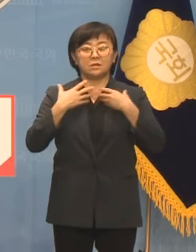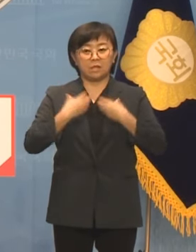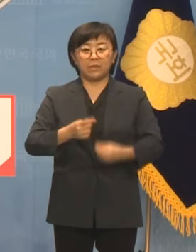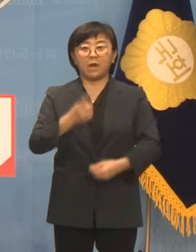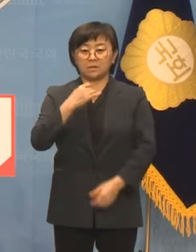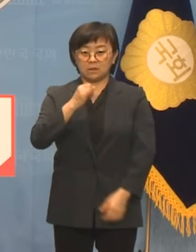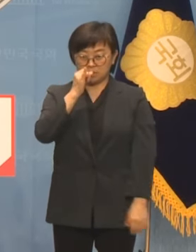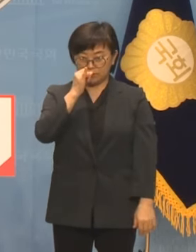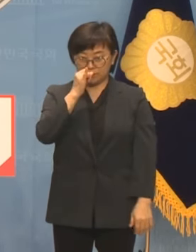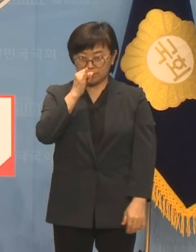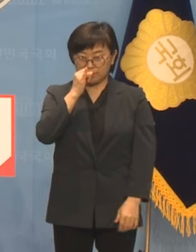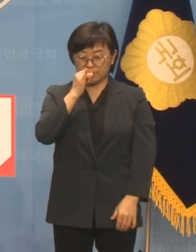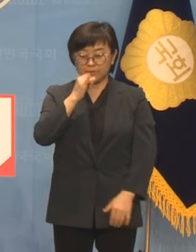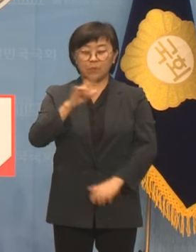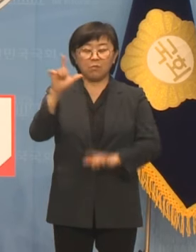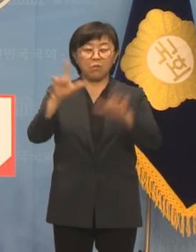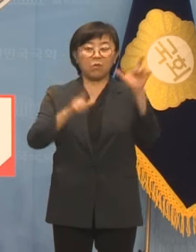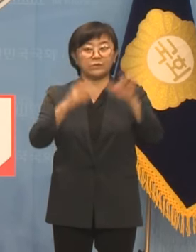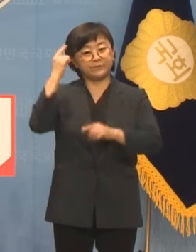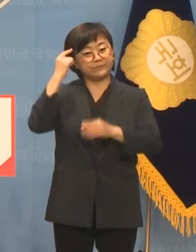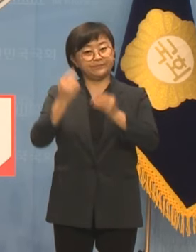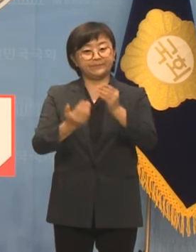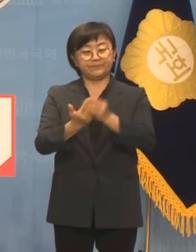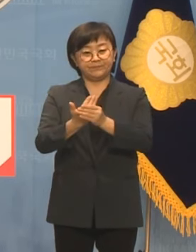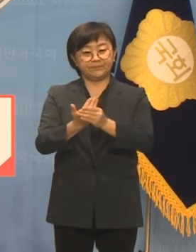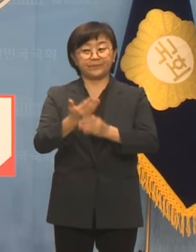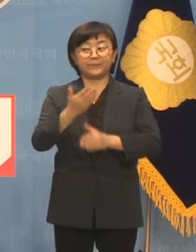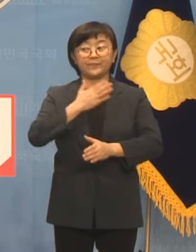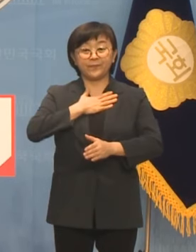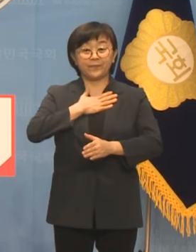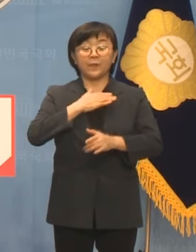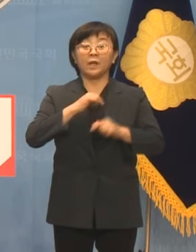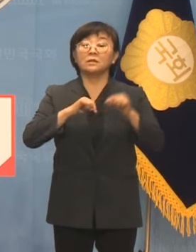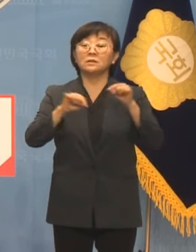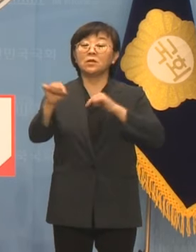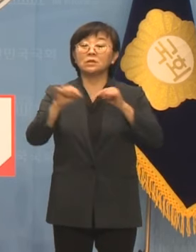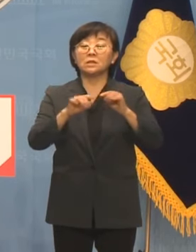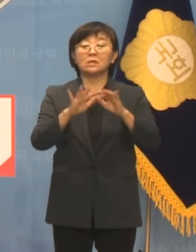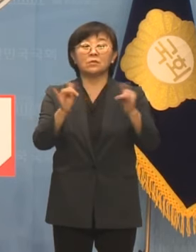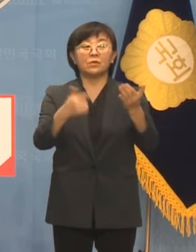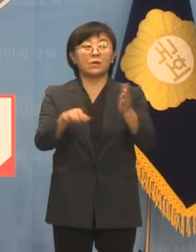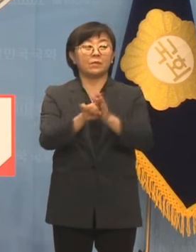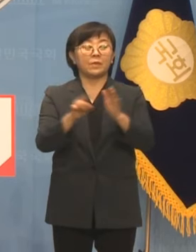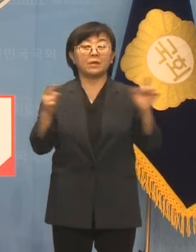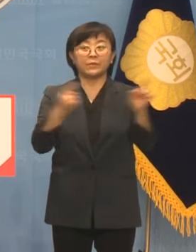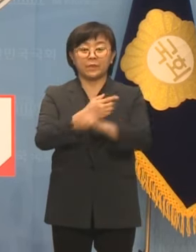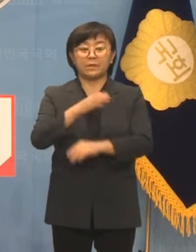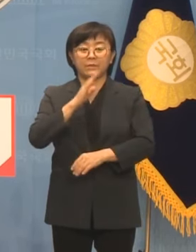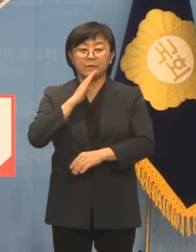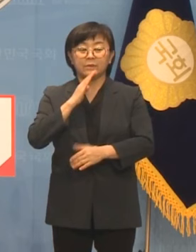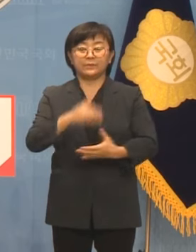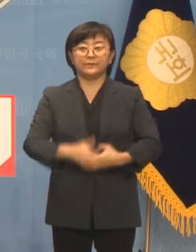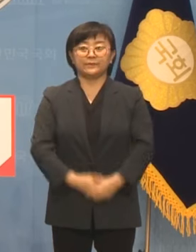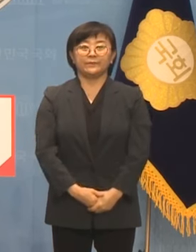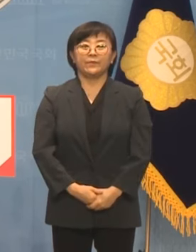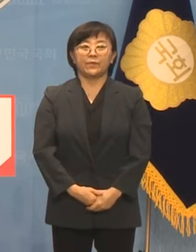거듭 지으신 것도 떠오릅니다. 저는 정치가 이분들을 위해 바뀌어야 한다고 생각합니다.